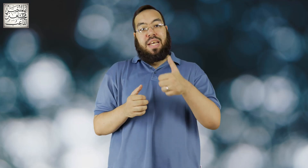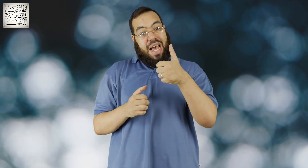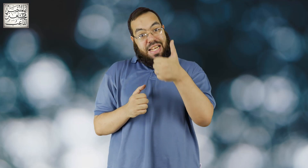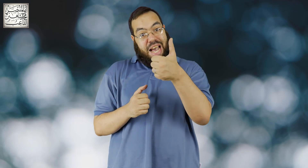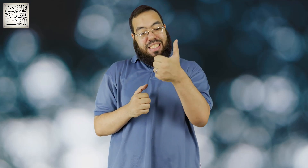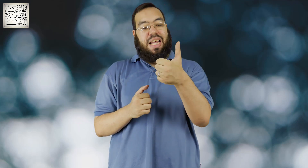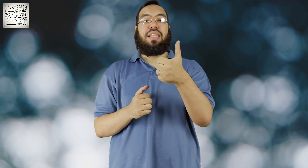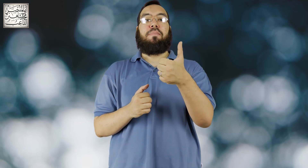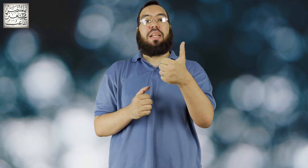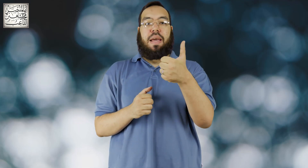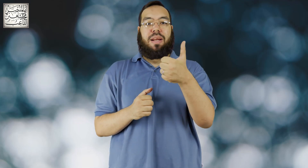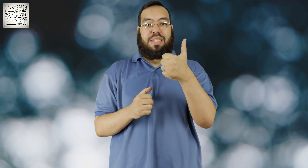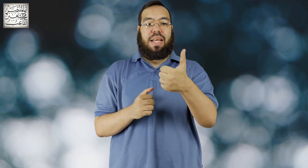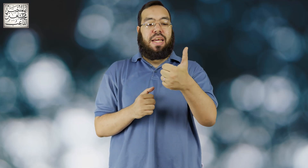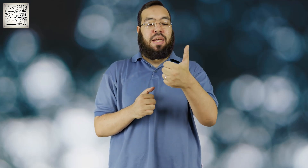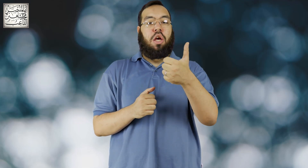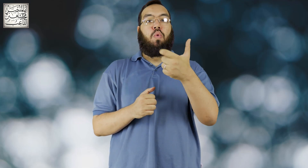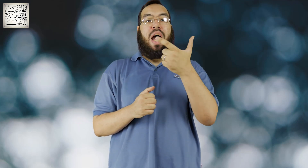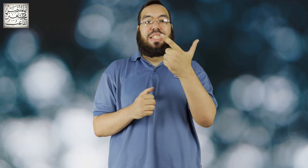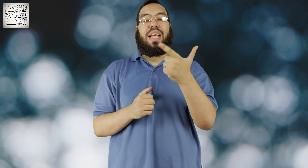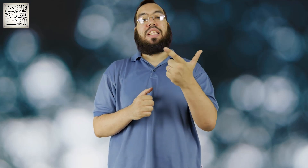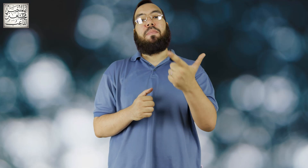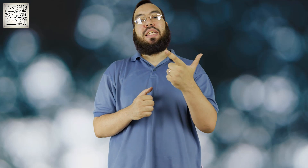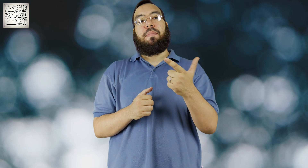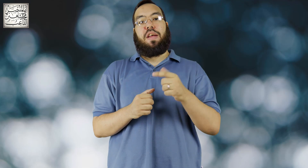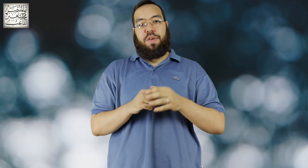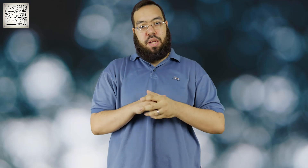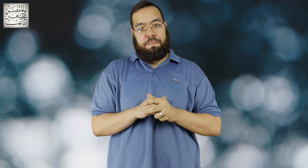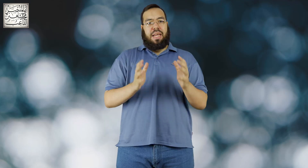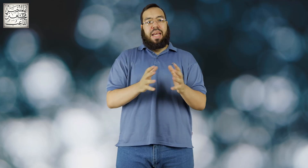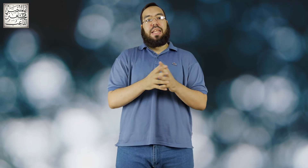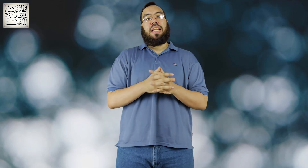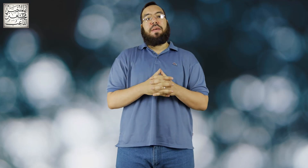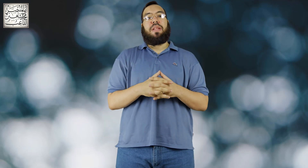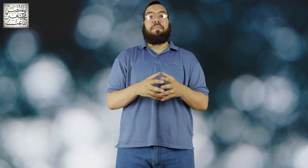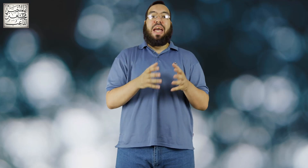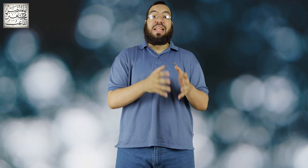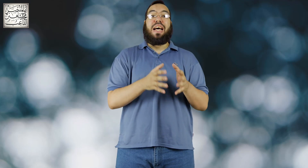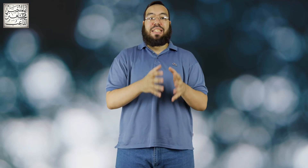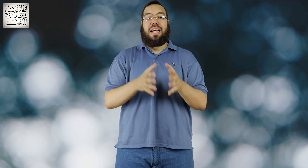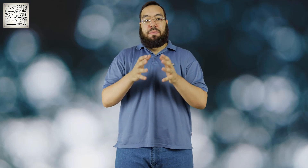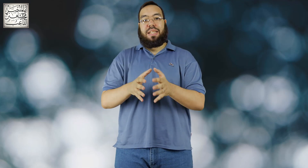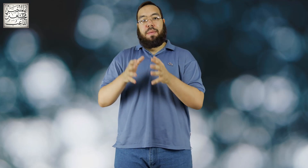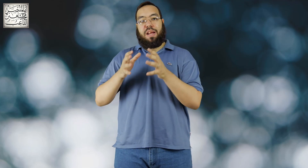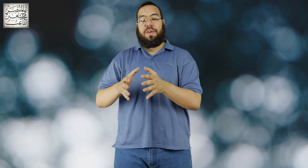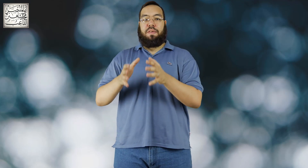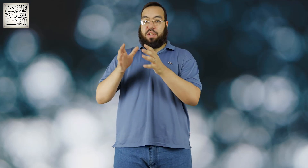انا هستخدم الكاميرا ازاي وهستخدم الكاميرا في ايه خلينا نبدأ بانا هستخدم الكاميرا في ايه في